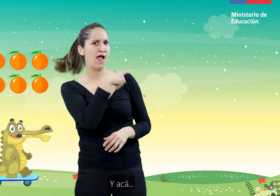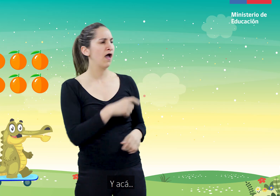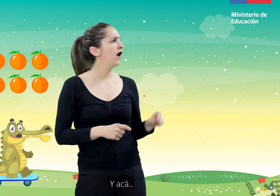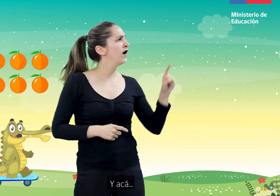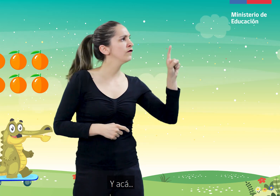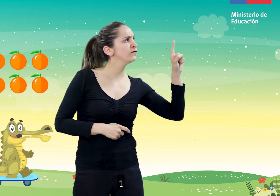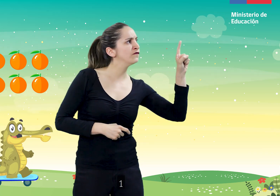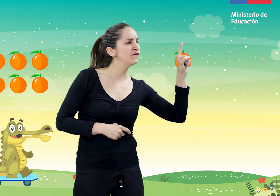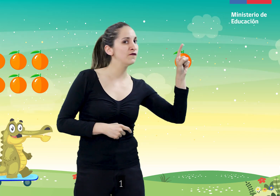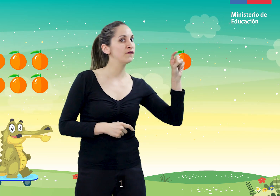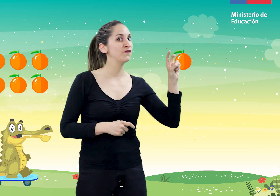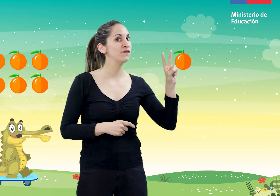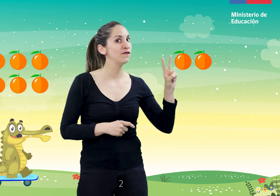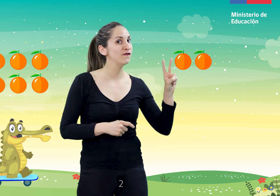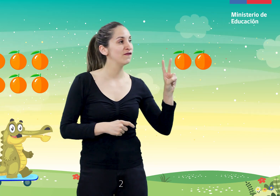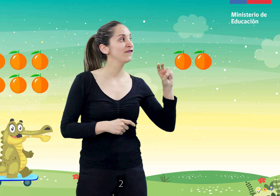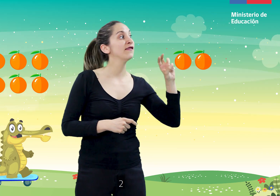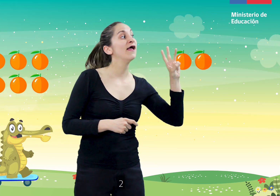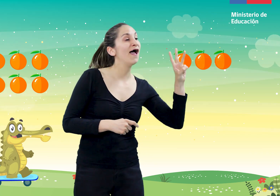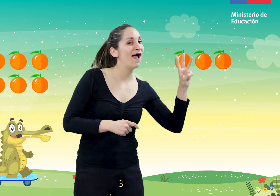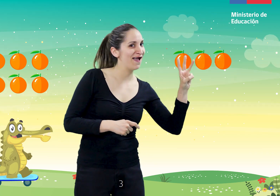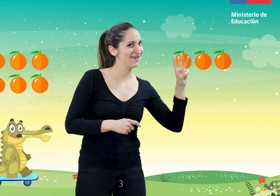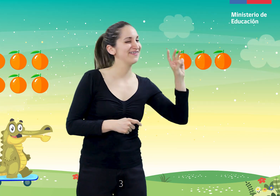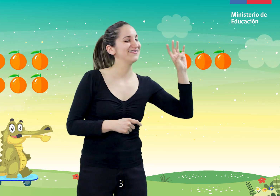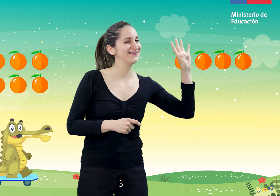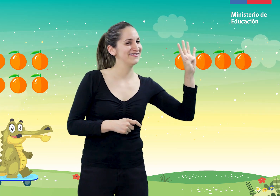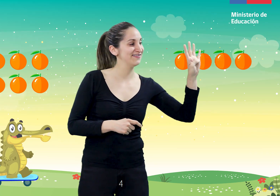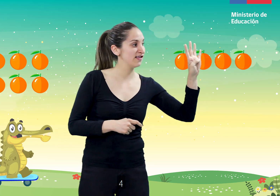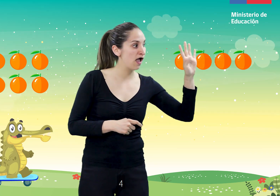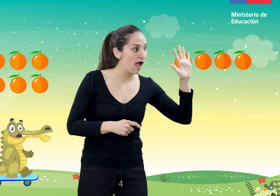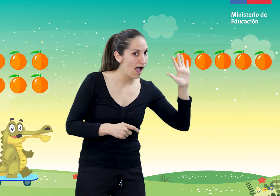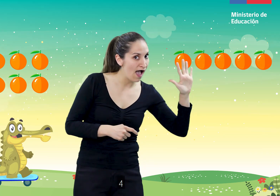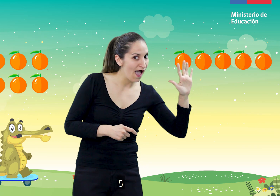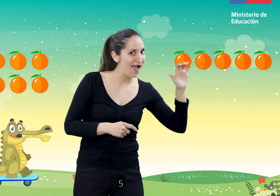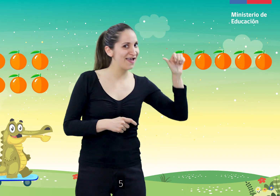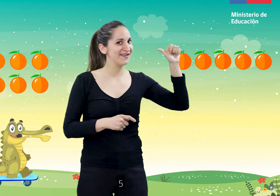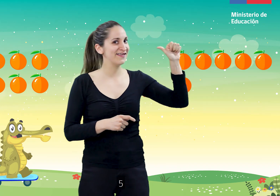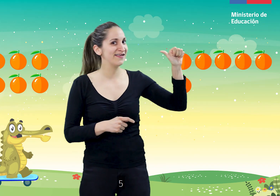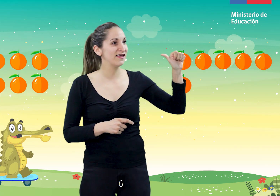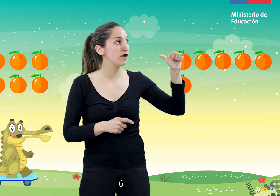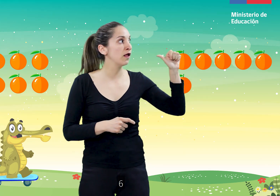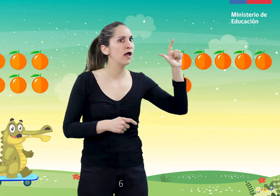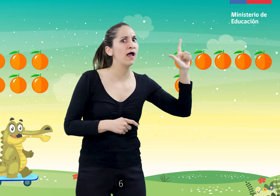Y acá, 1, 2, 3, 4, 5, 6,